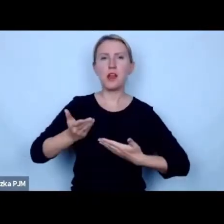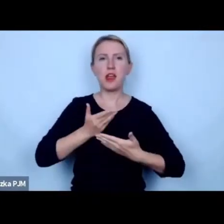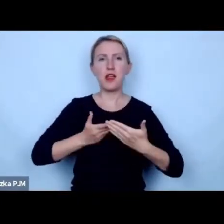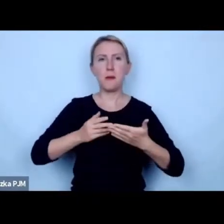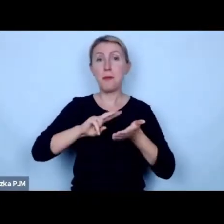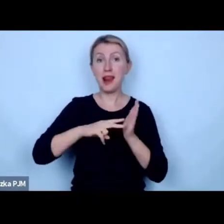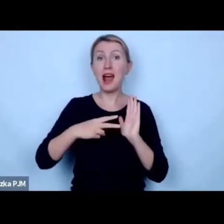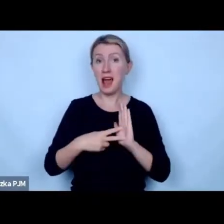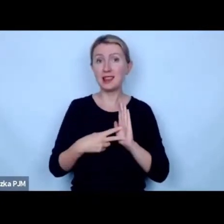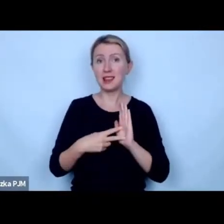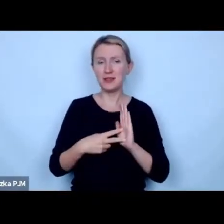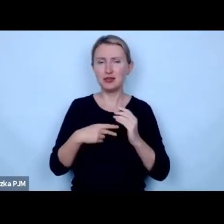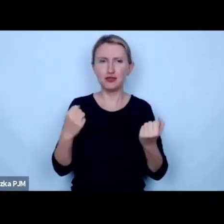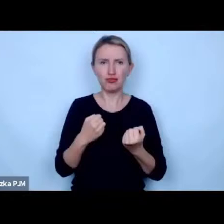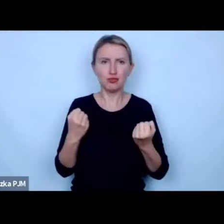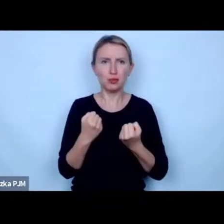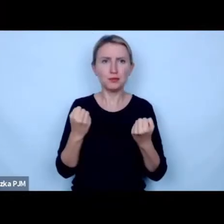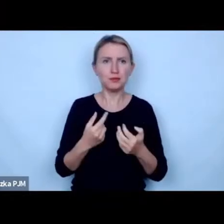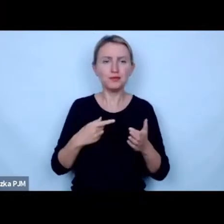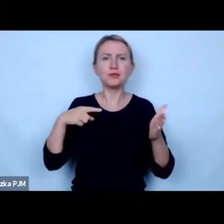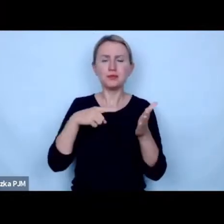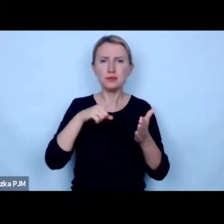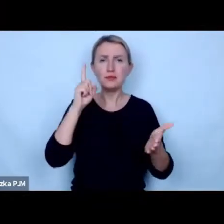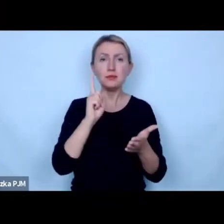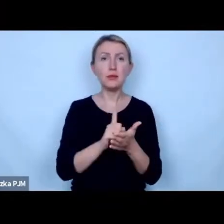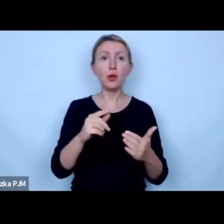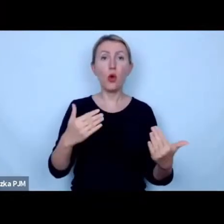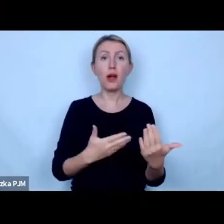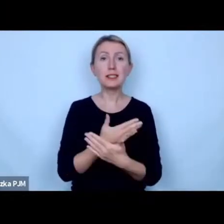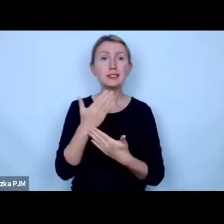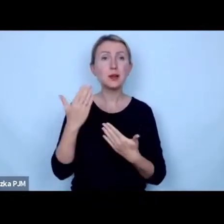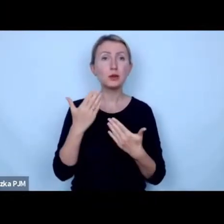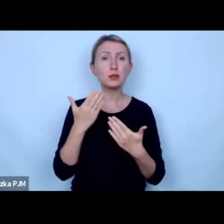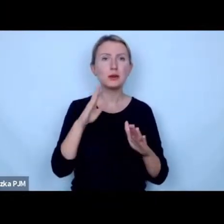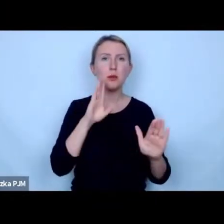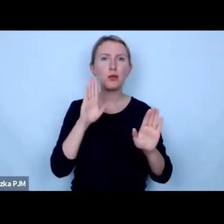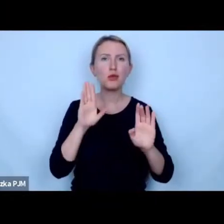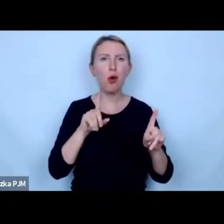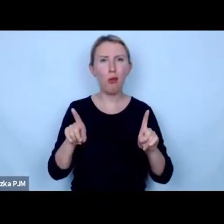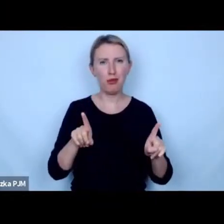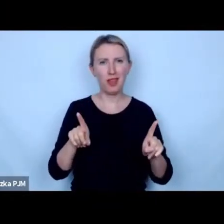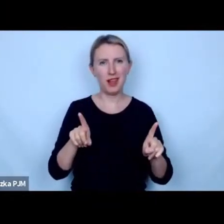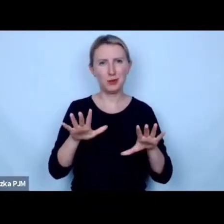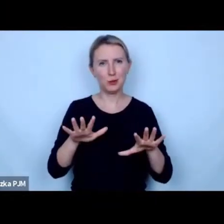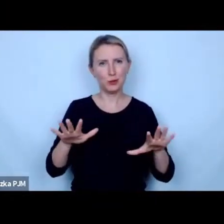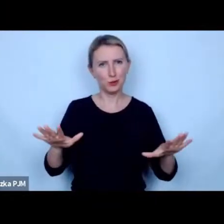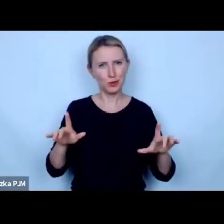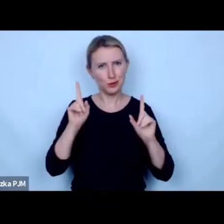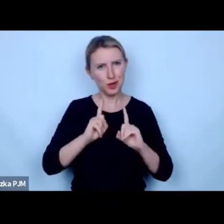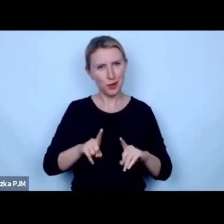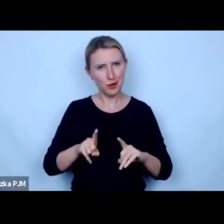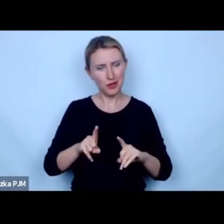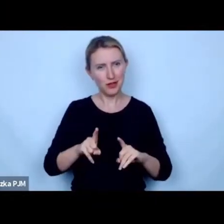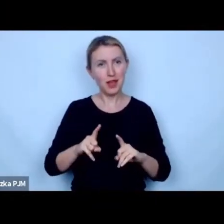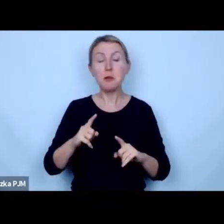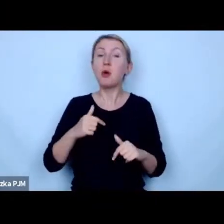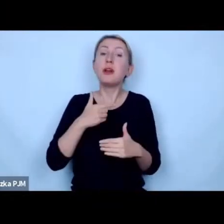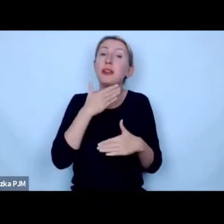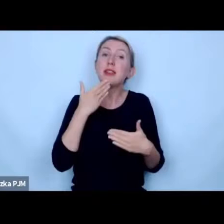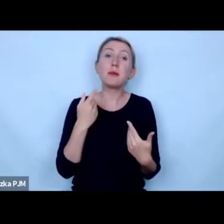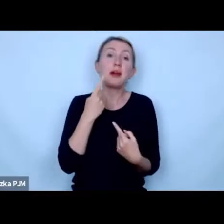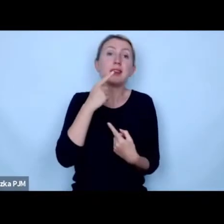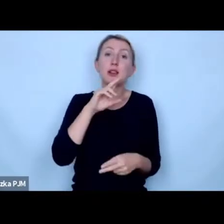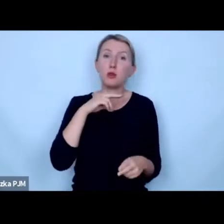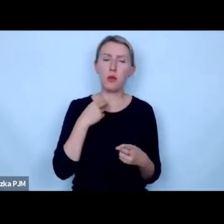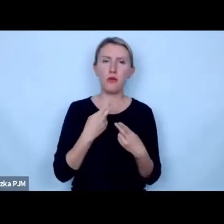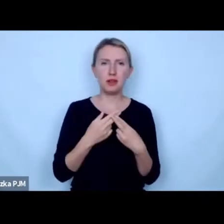strategie na dochodzenie do tego ostatecznego celu to okazało się że jest więcej podobieństw niż różnic tak naprawdę więc nie mam na to jednoznacznej odpowiedzi